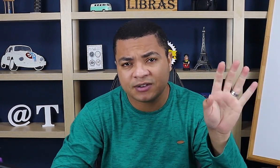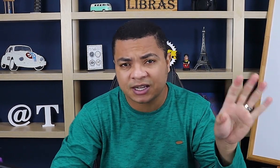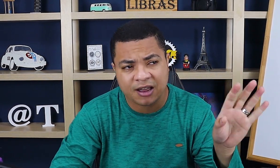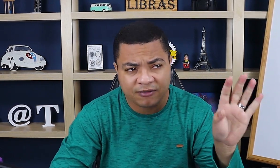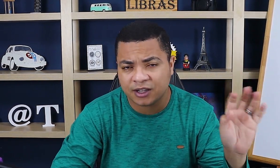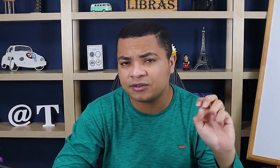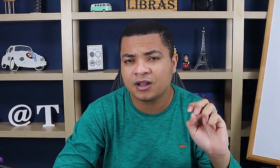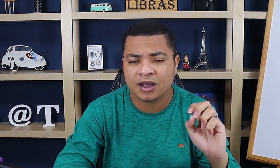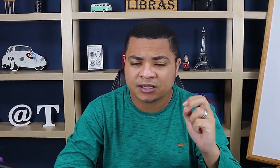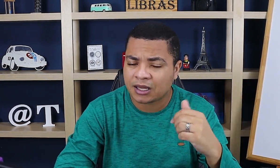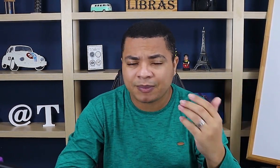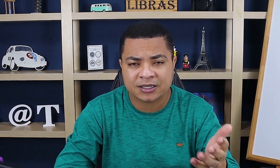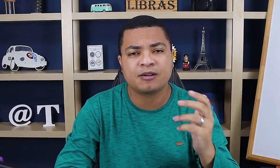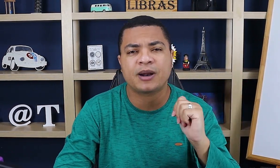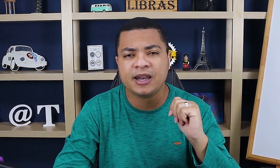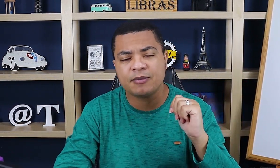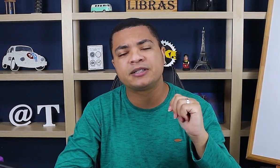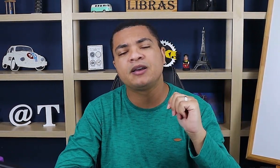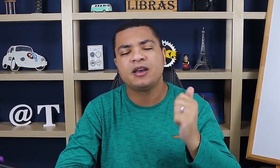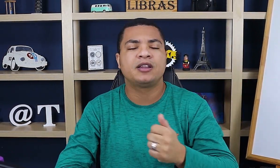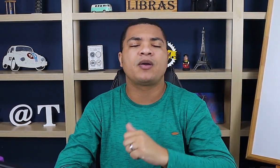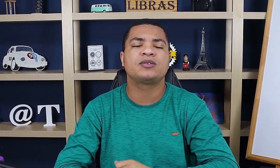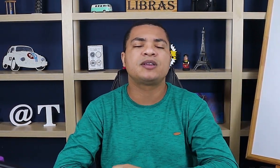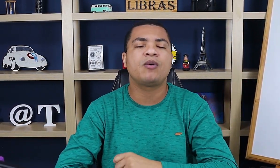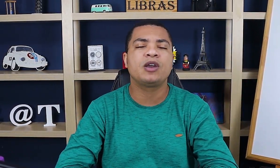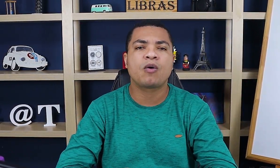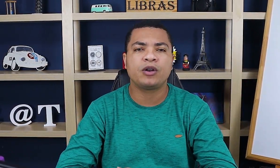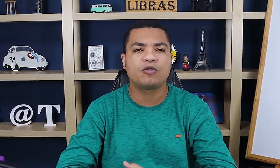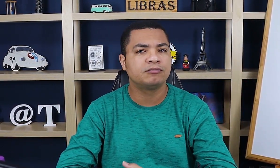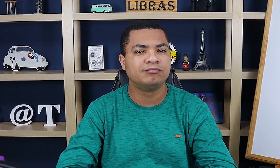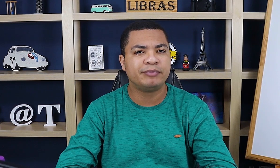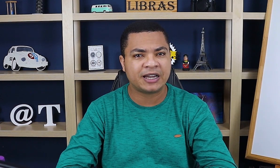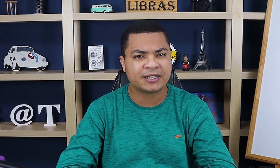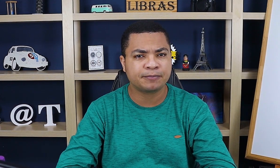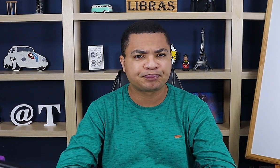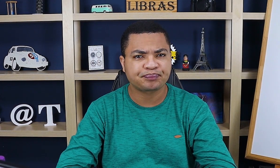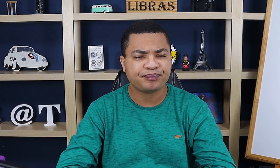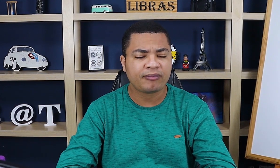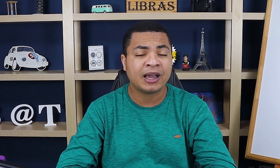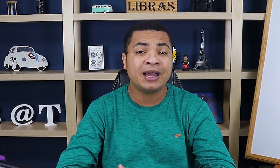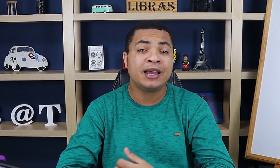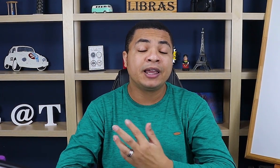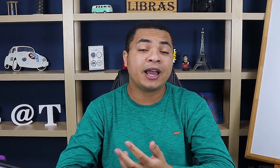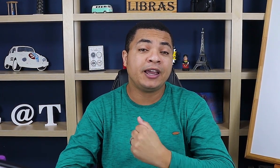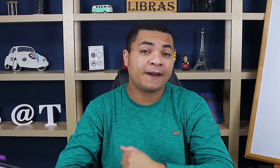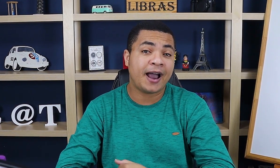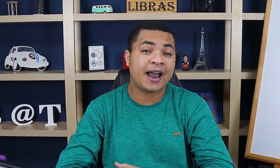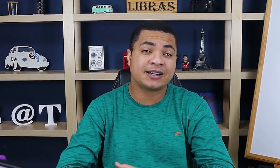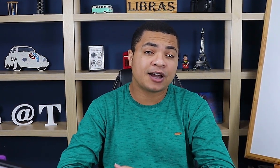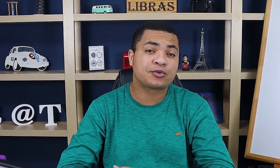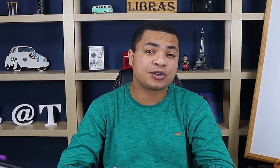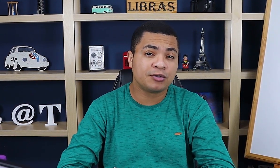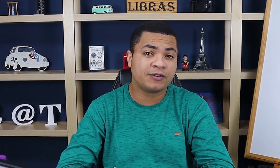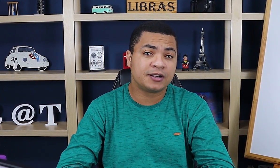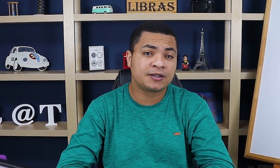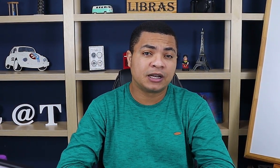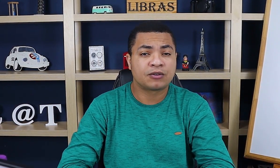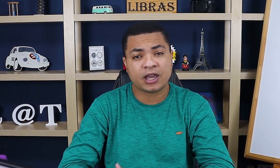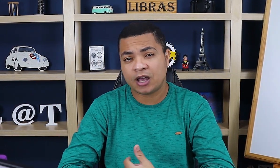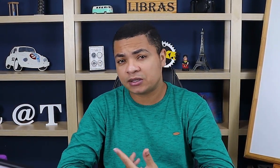você tá vendo. Você tá passando pra Libras. Então, é o sinal icônico. Beleza? E aí, ainda tá com suas dúvidas? O que que é um